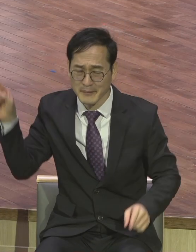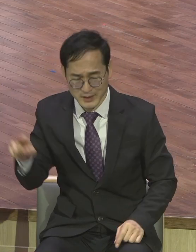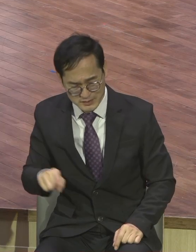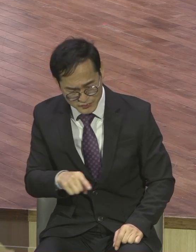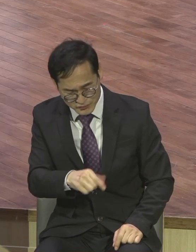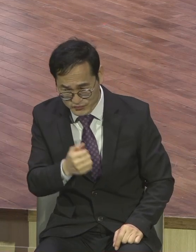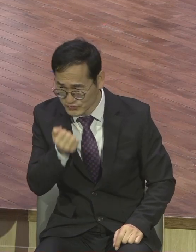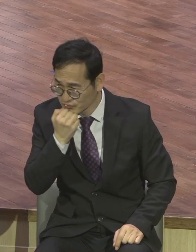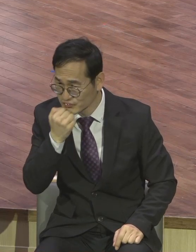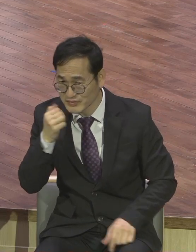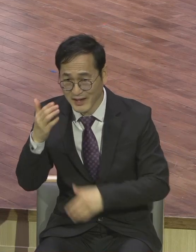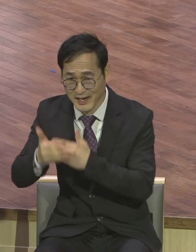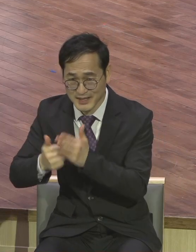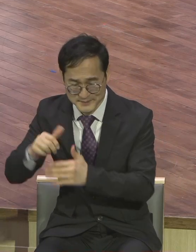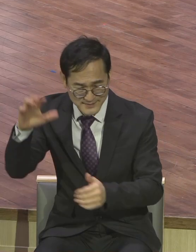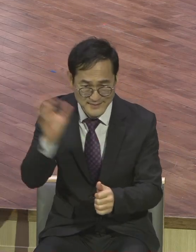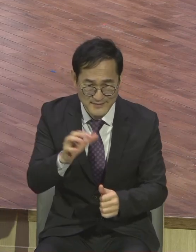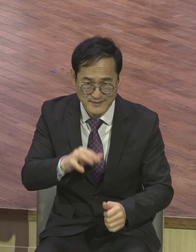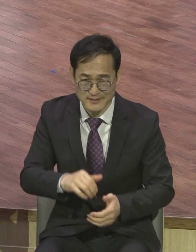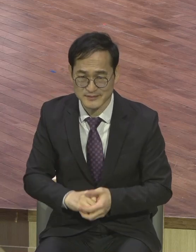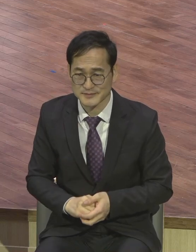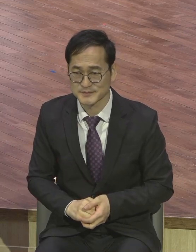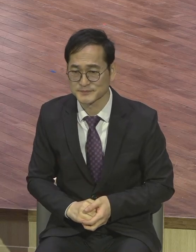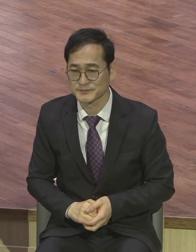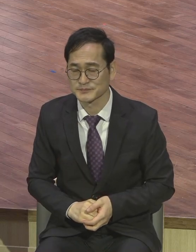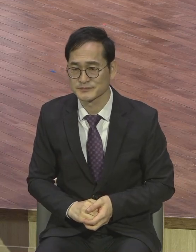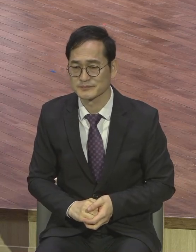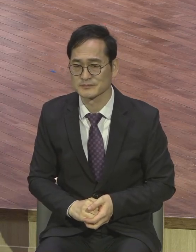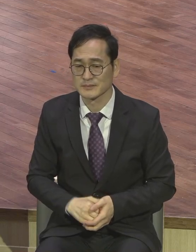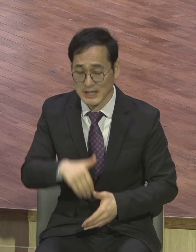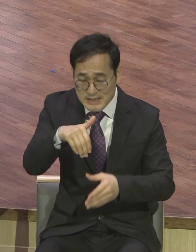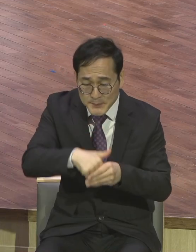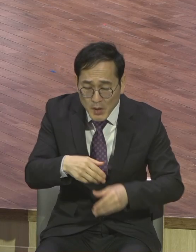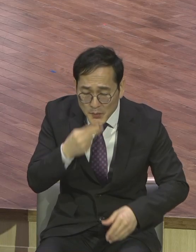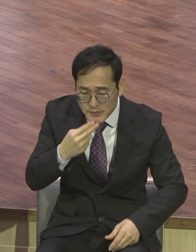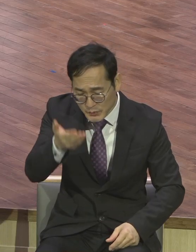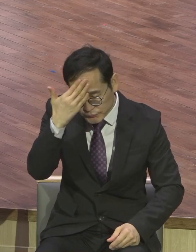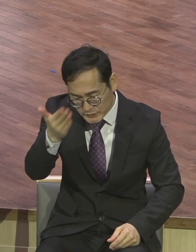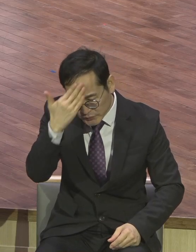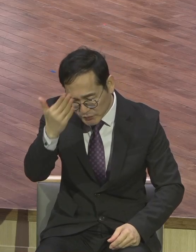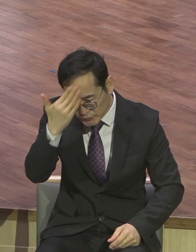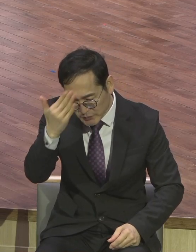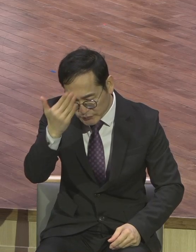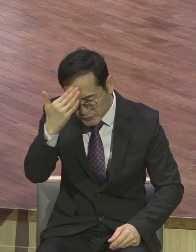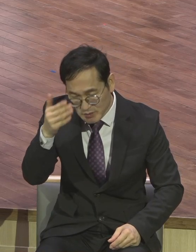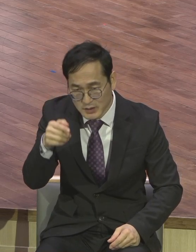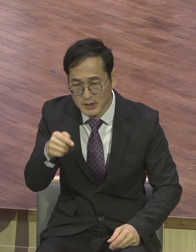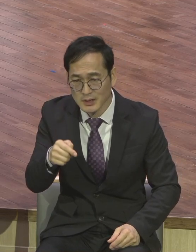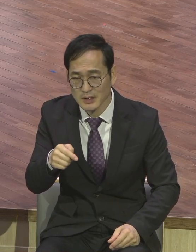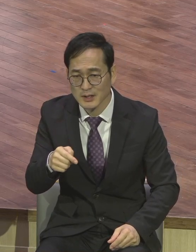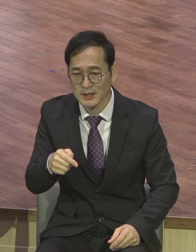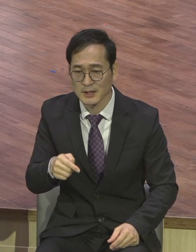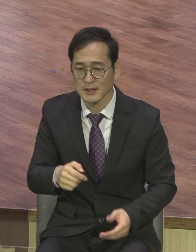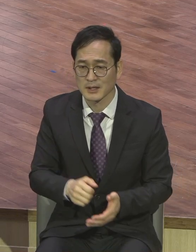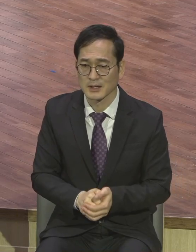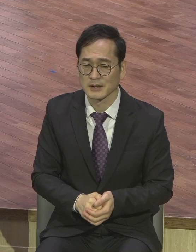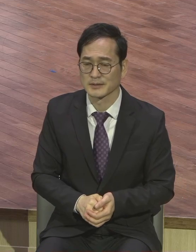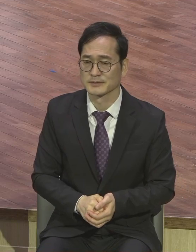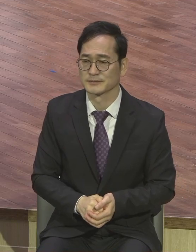우리는 심지도 않고 막연하게 어떻게 하면 어떻게 하면 내가 좀 잘 살지 어떻게